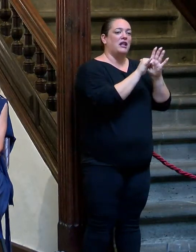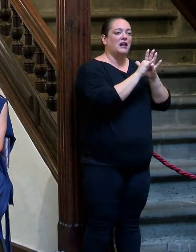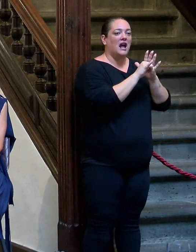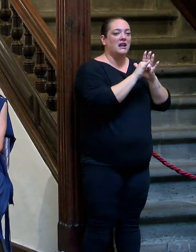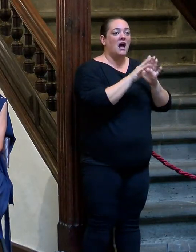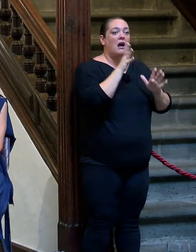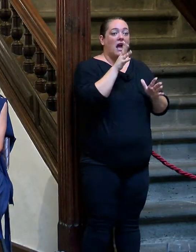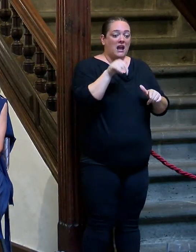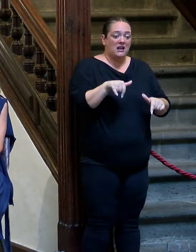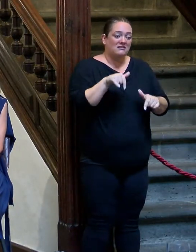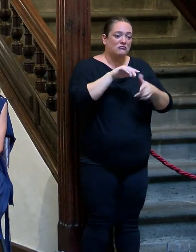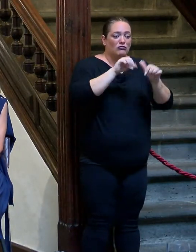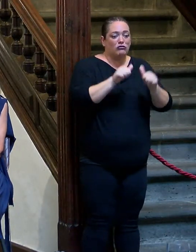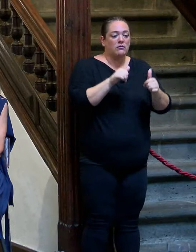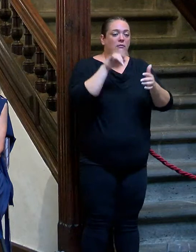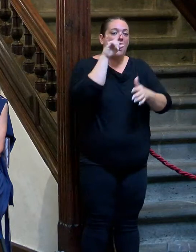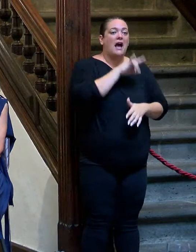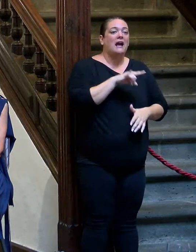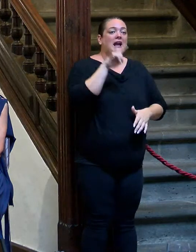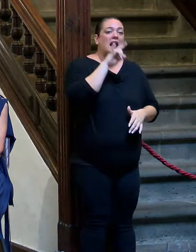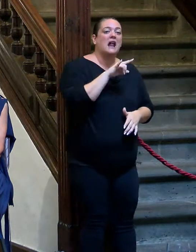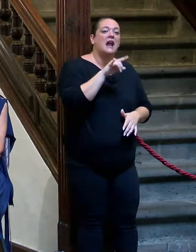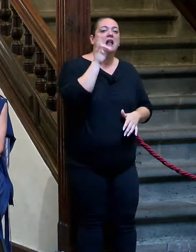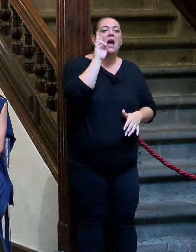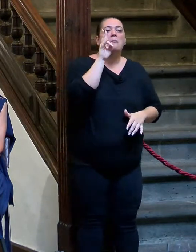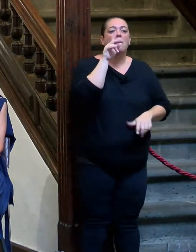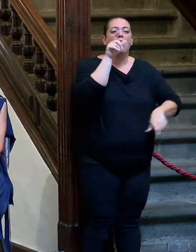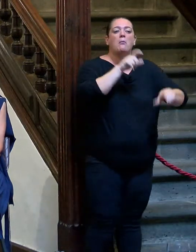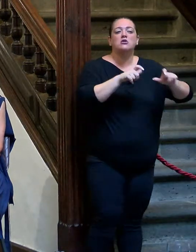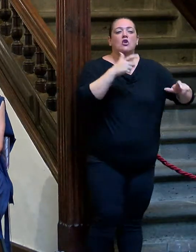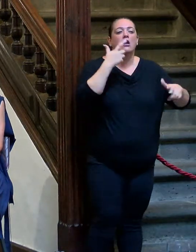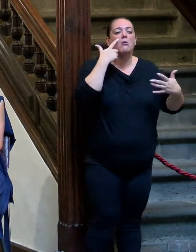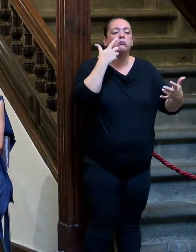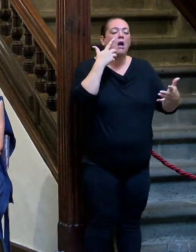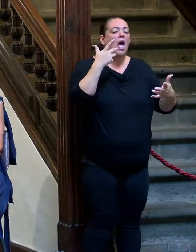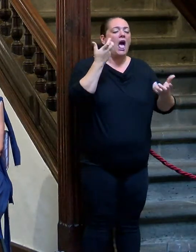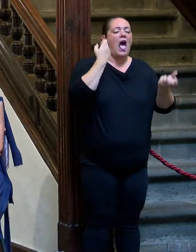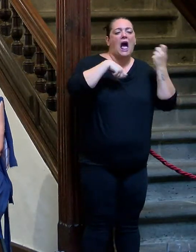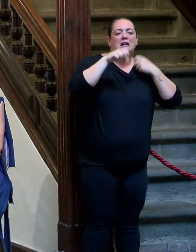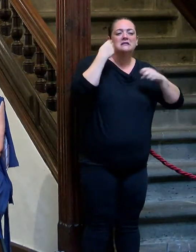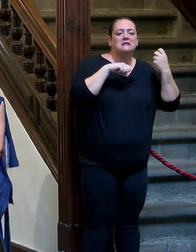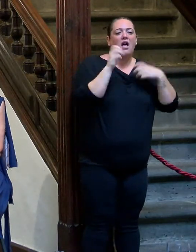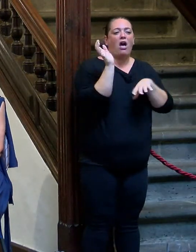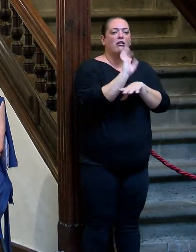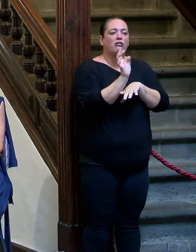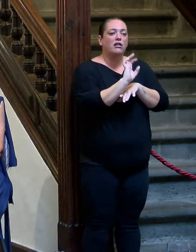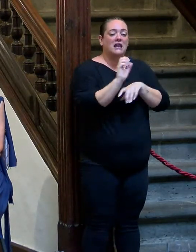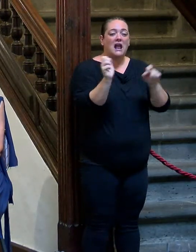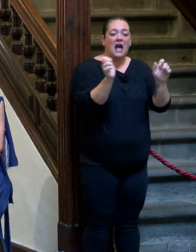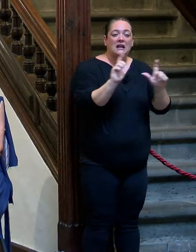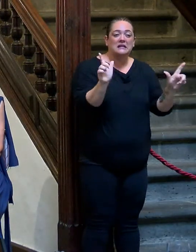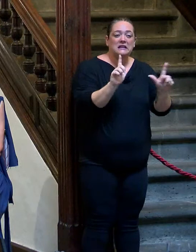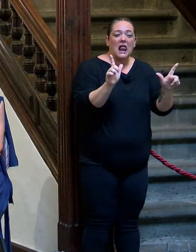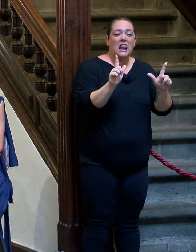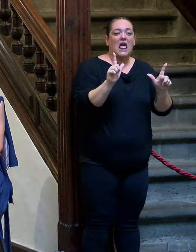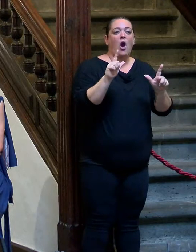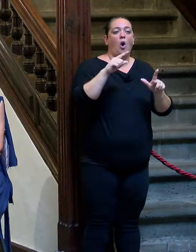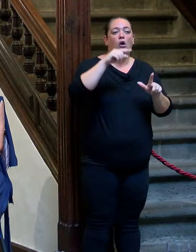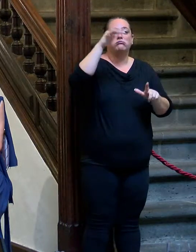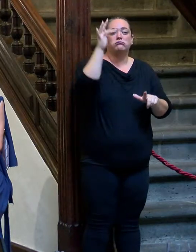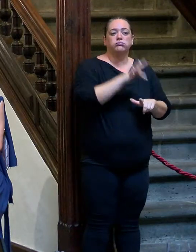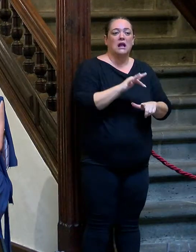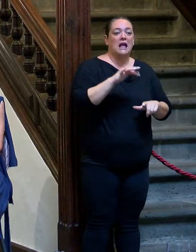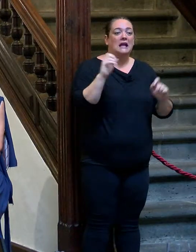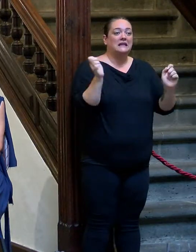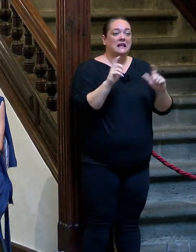que vivimos en Canarias, que a veces vemos tan lejanos, esos artistas de cine, de la tele, o de, yo qué sé, de las series de televisión, pero